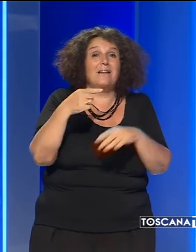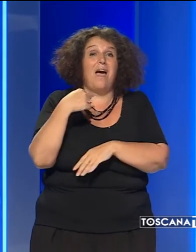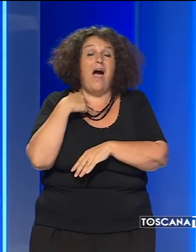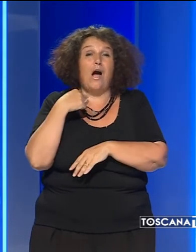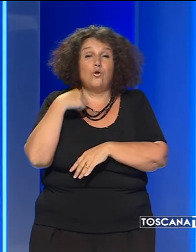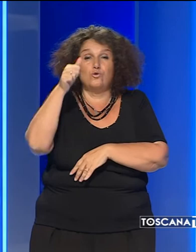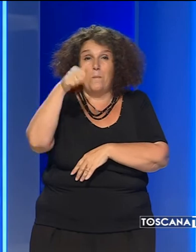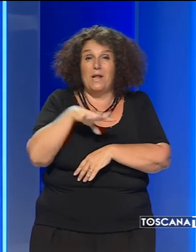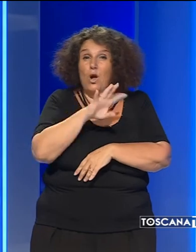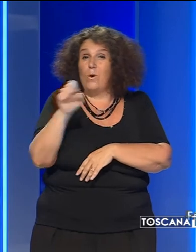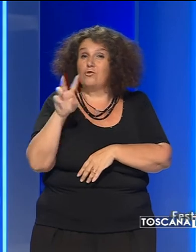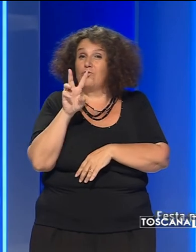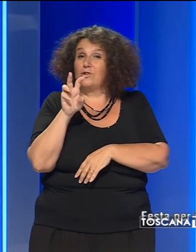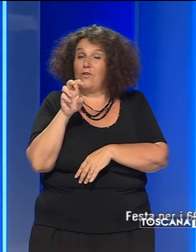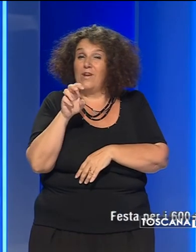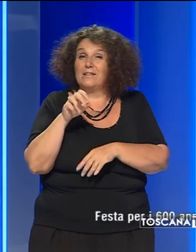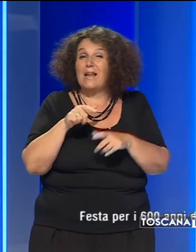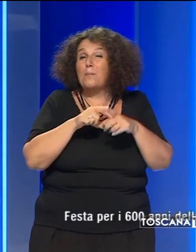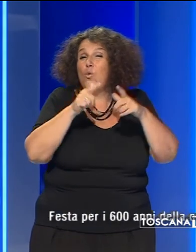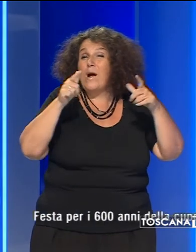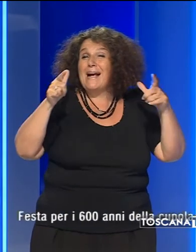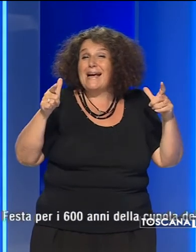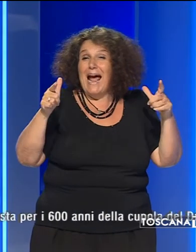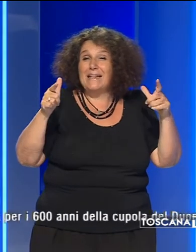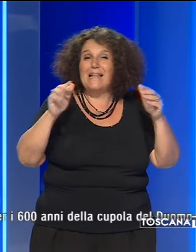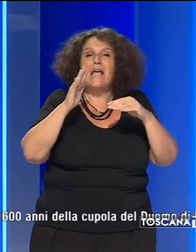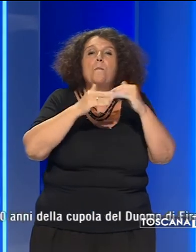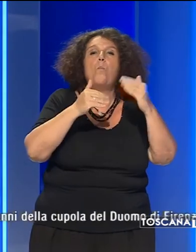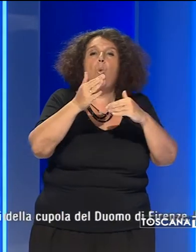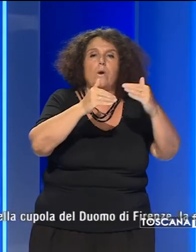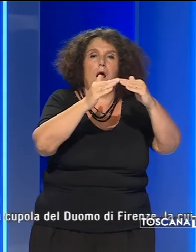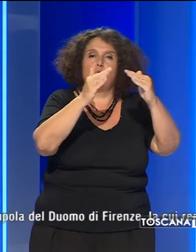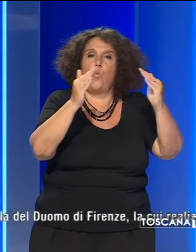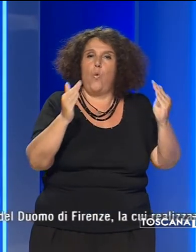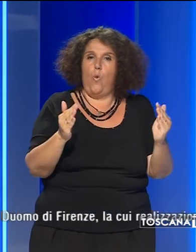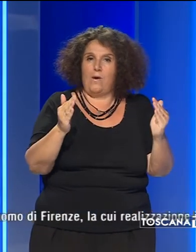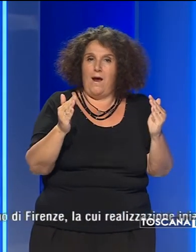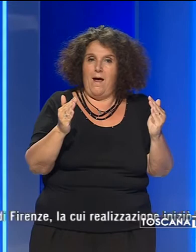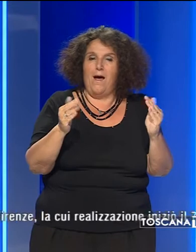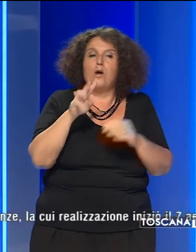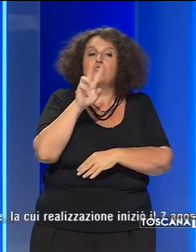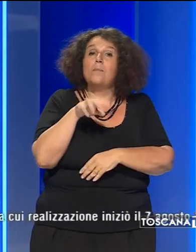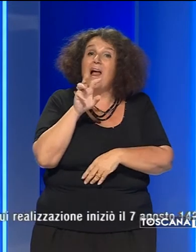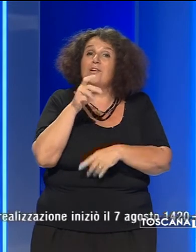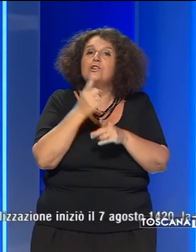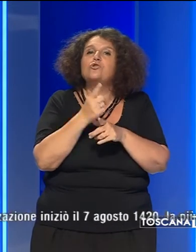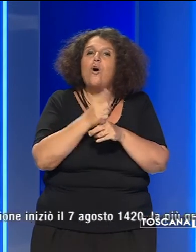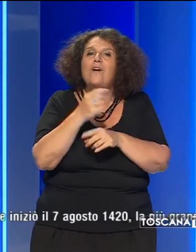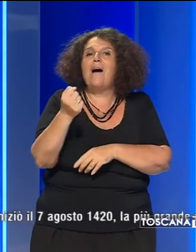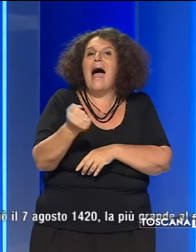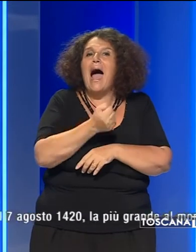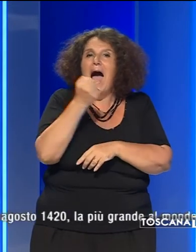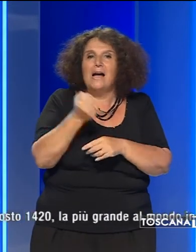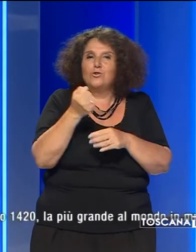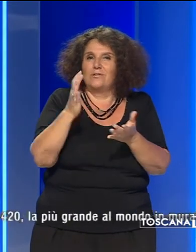1420, la più grande al mondo in muratura. Il 2020 doveva essere l'anno